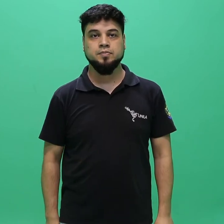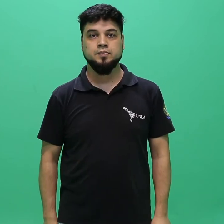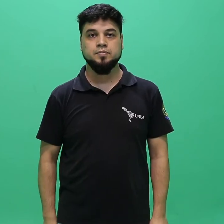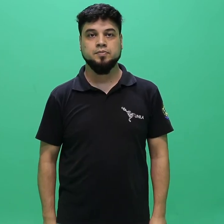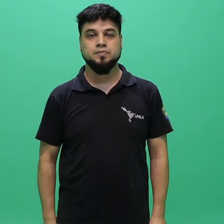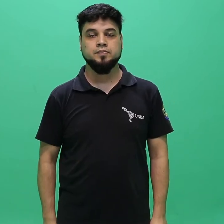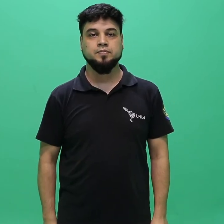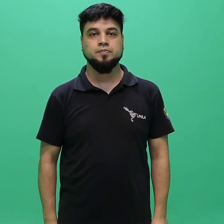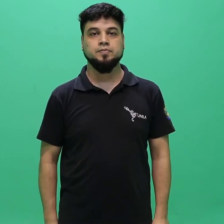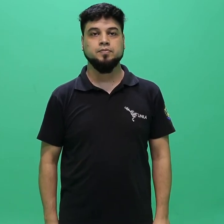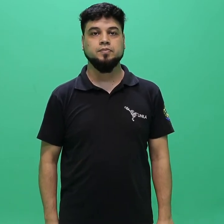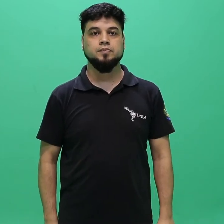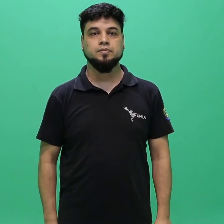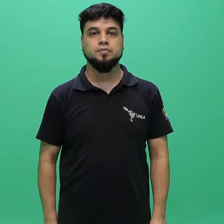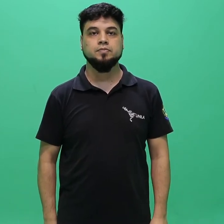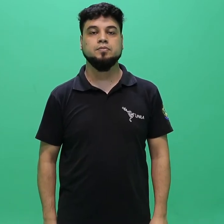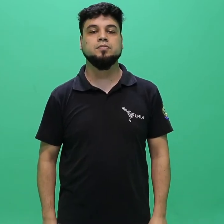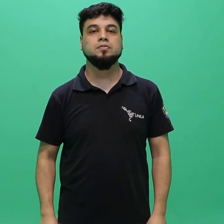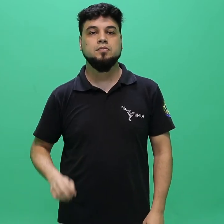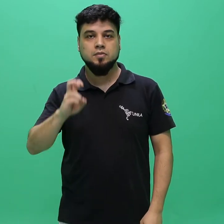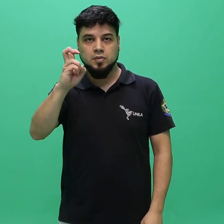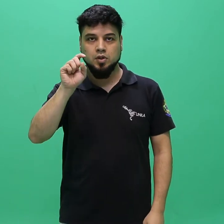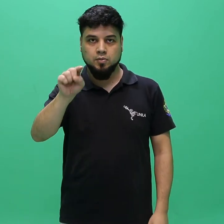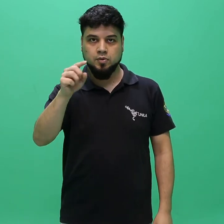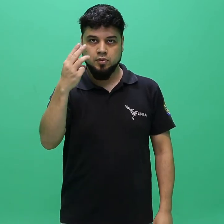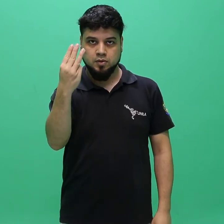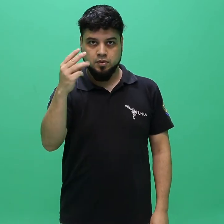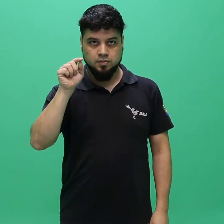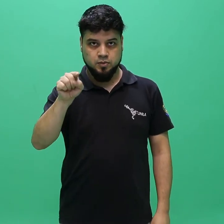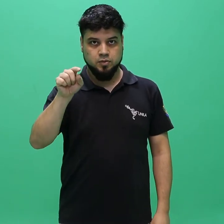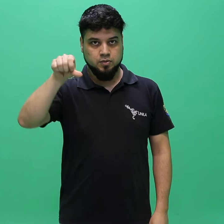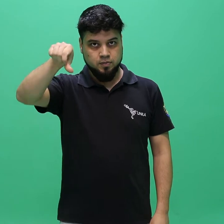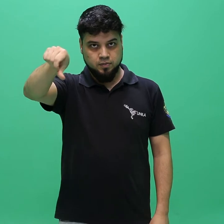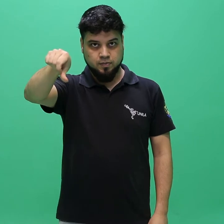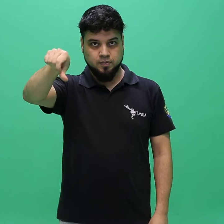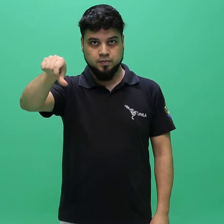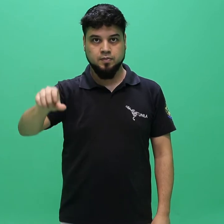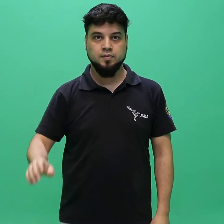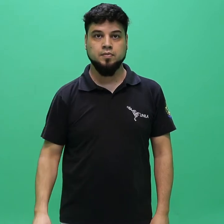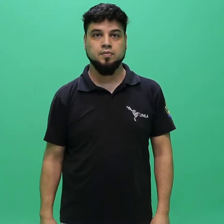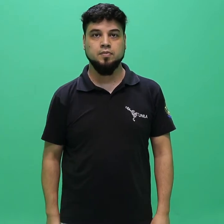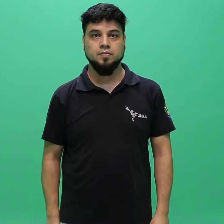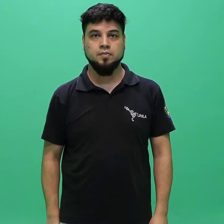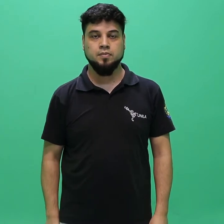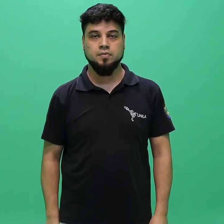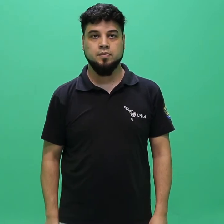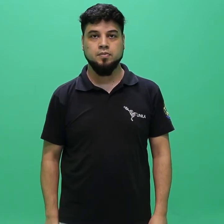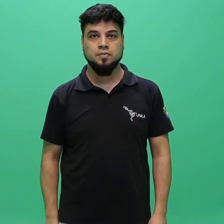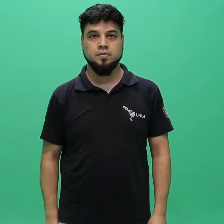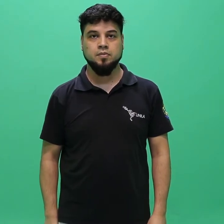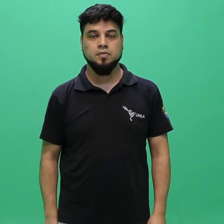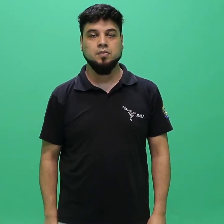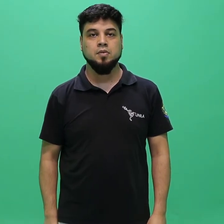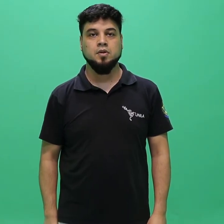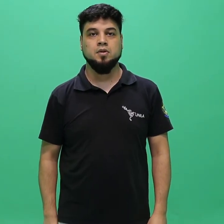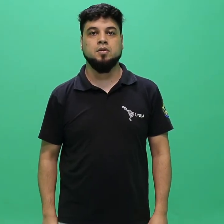5.3.9. Da documentação para inscrição em